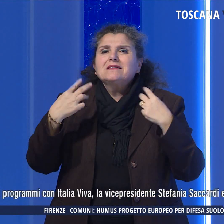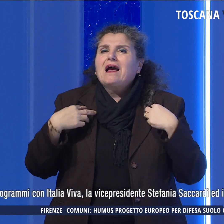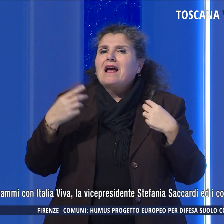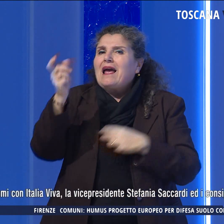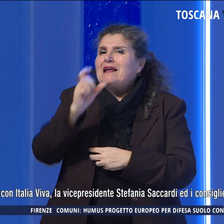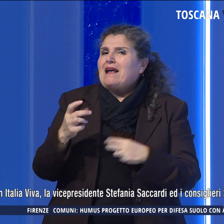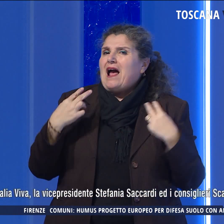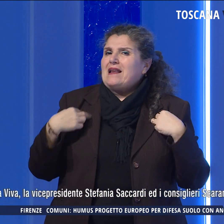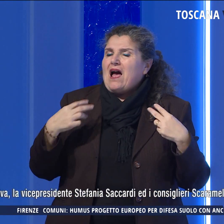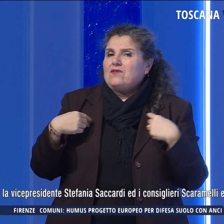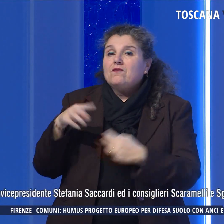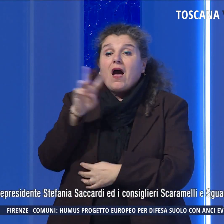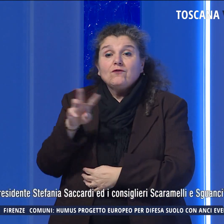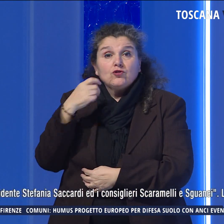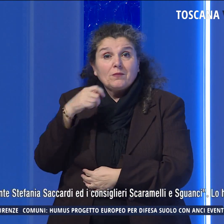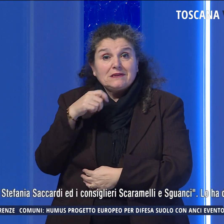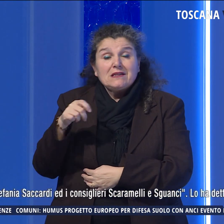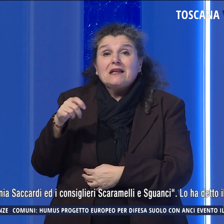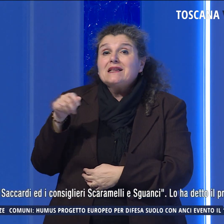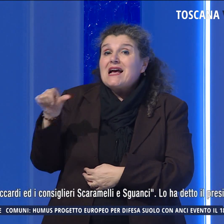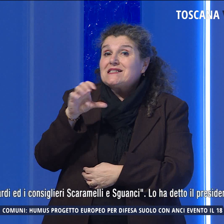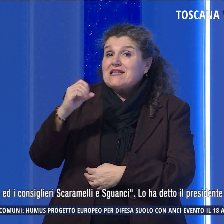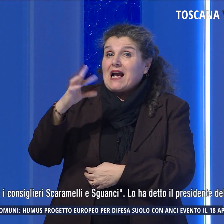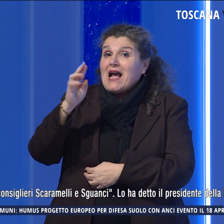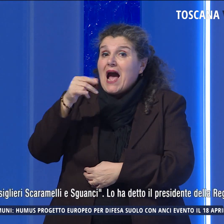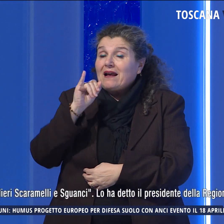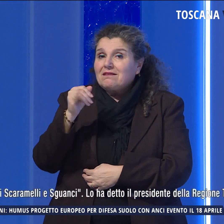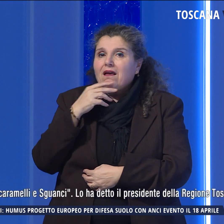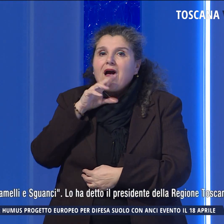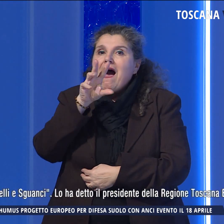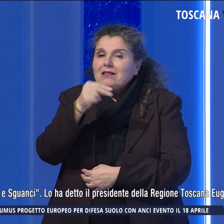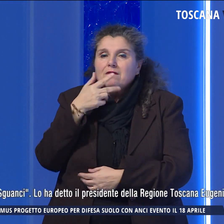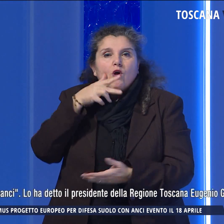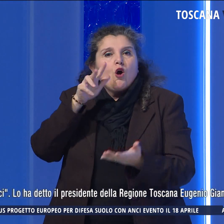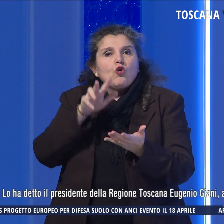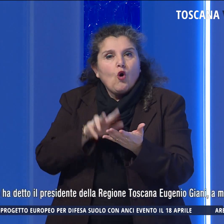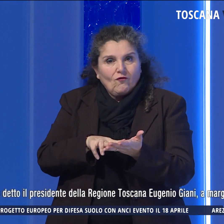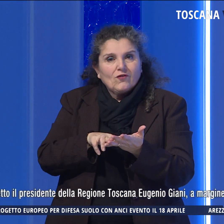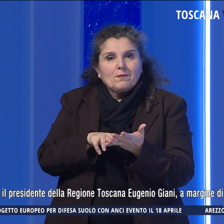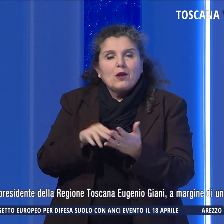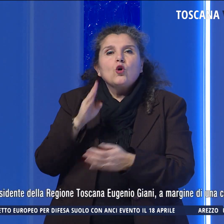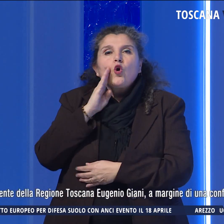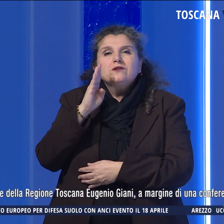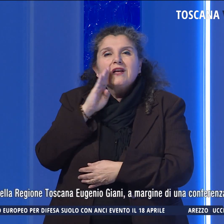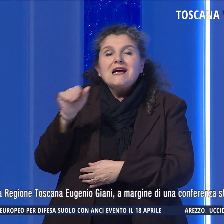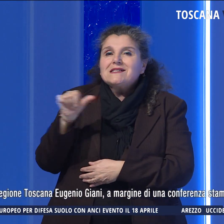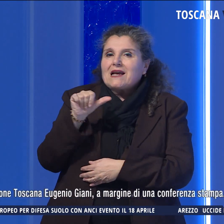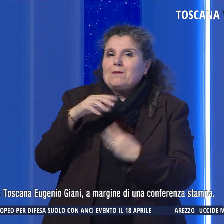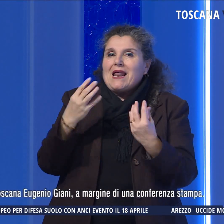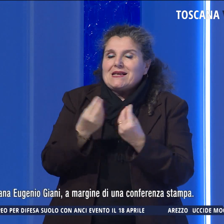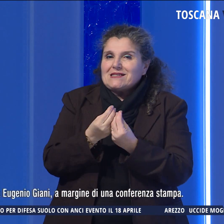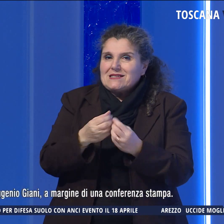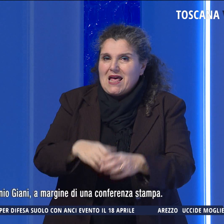La vicepresidente Stefania Saccardi lo ha detto e lo ha confermato anche il consigliere Scaramelli insieme a